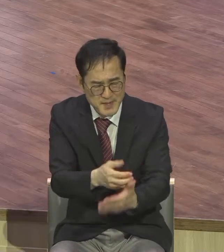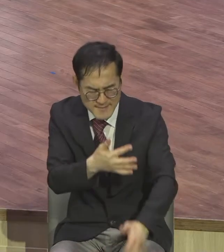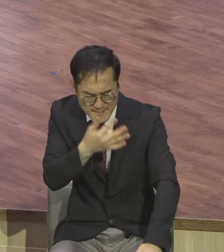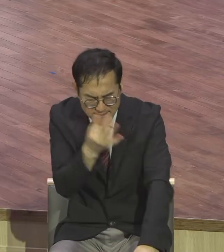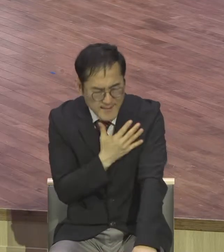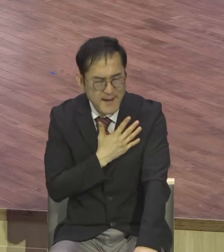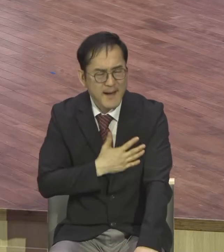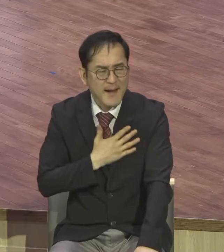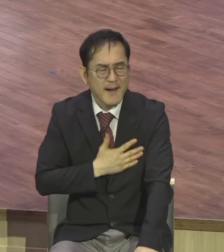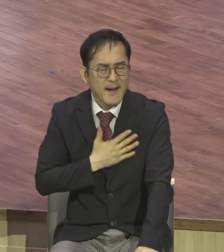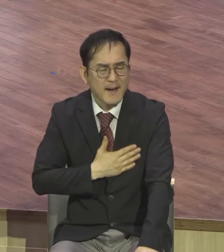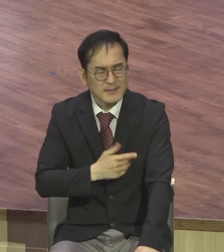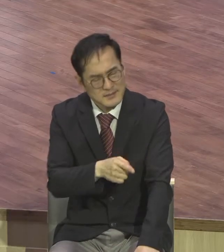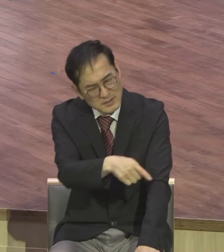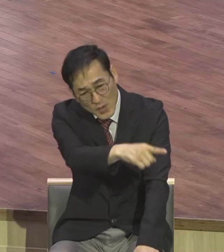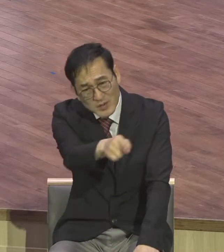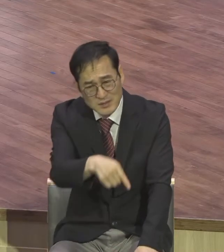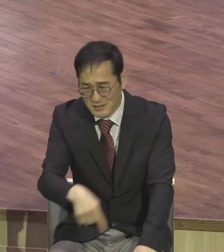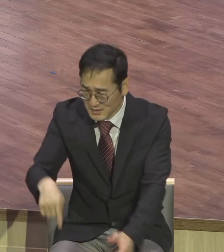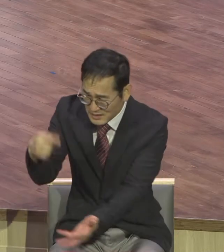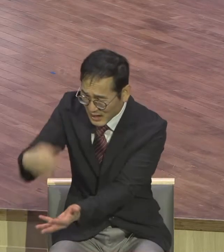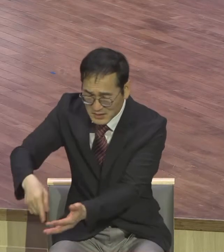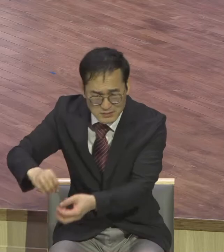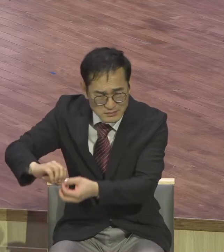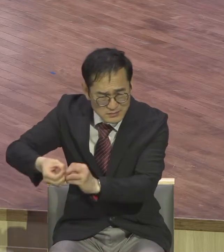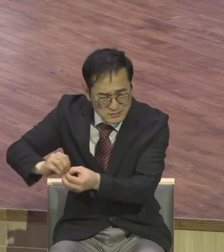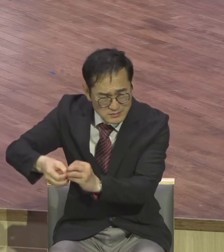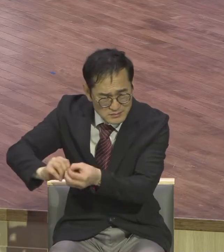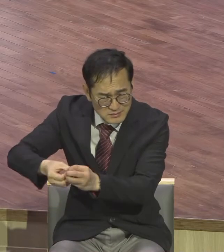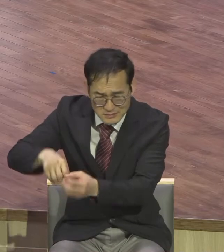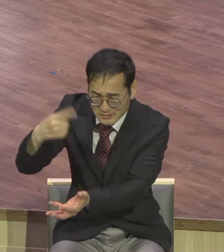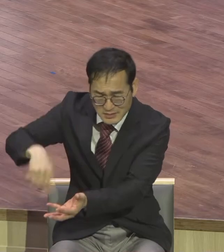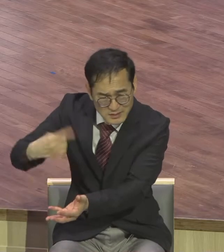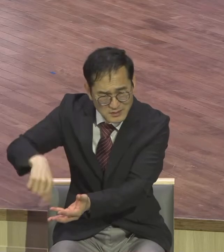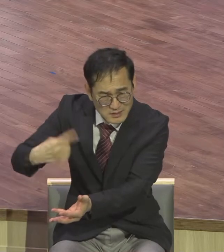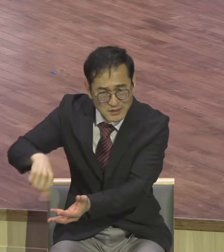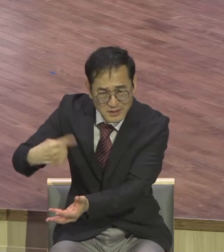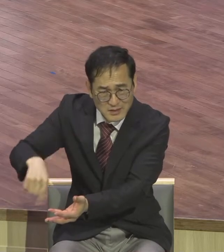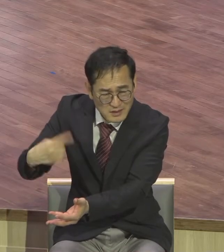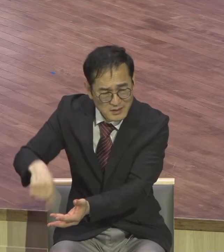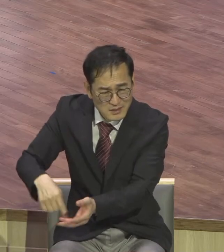안다는 지도자들 인데 예수님 눈에는 독사의 새끼들아